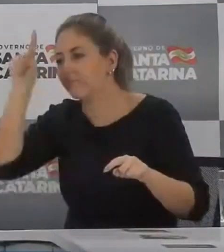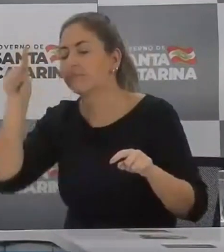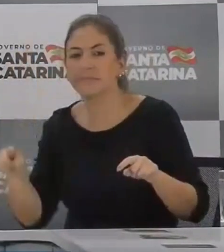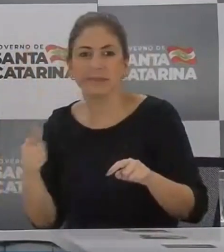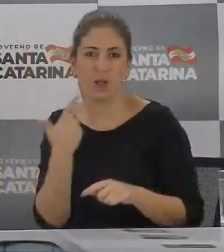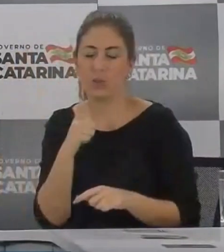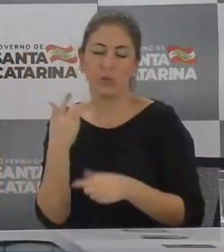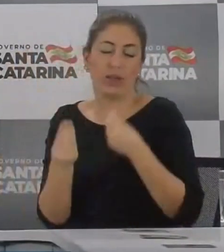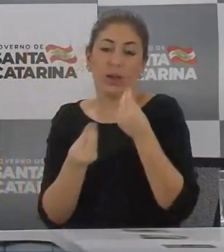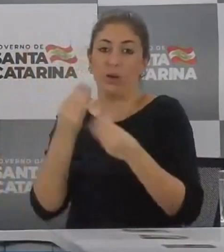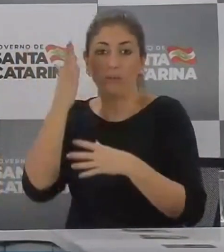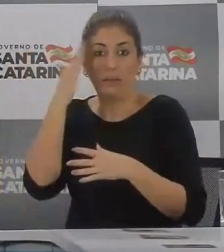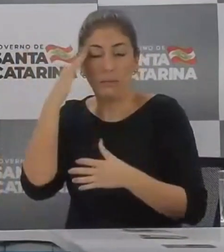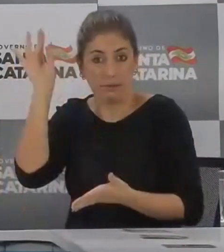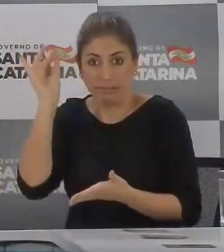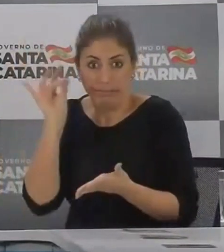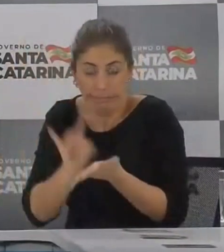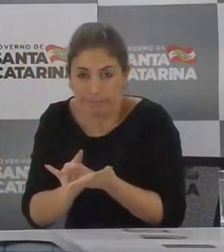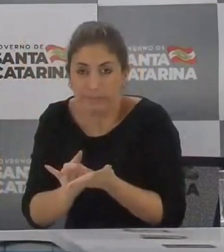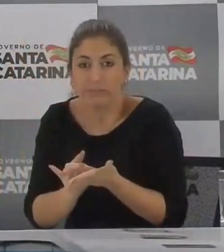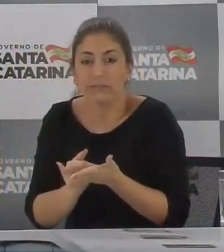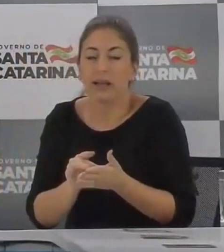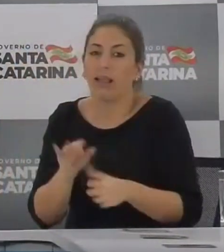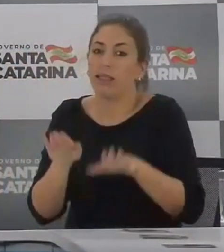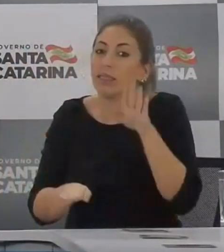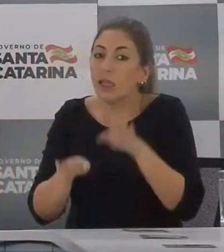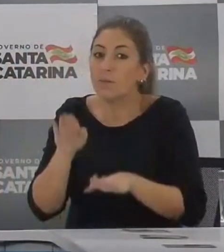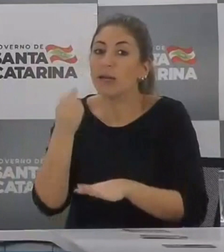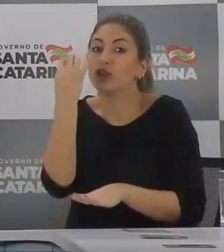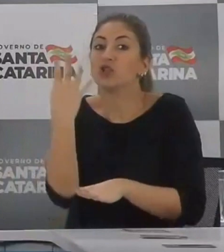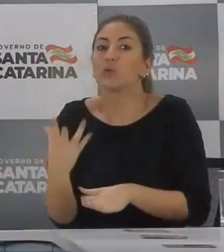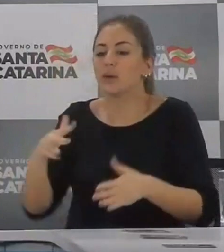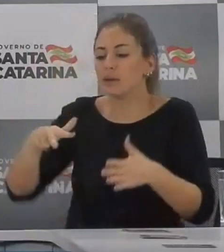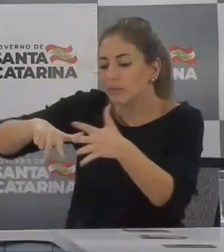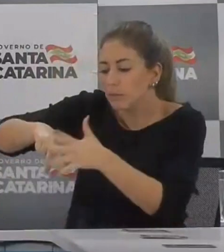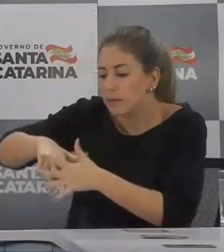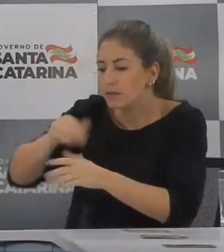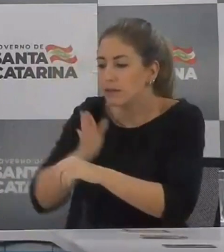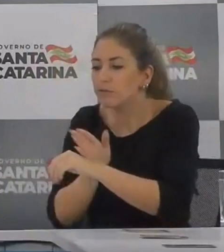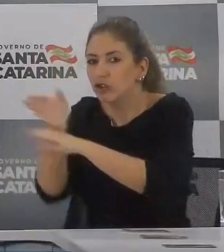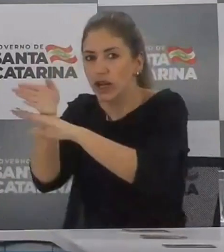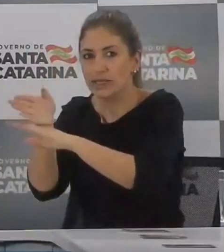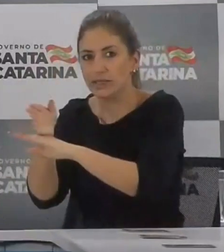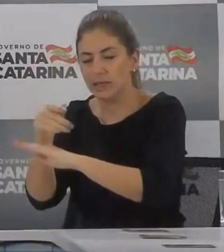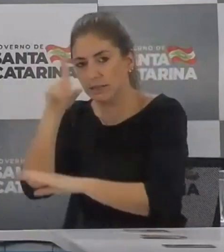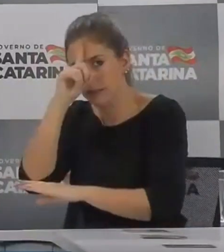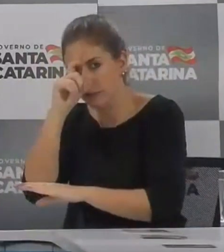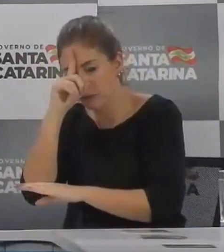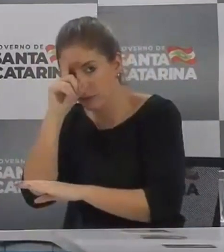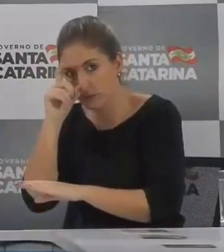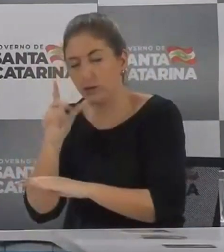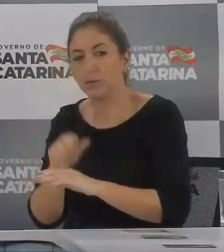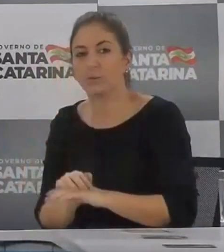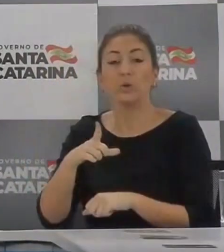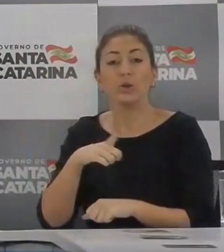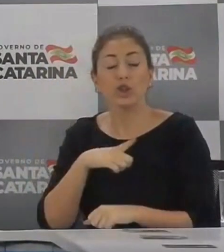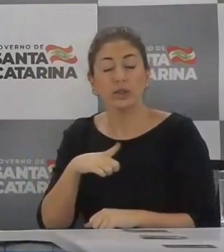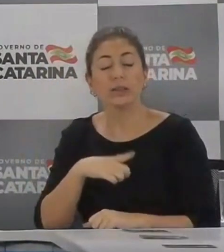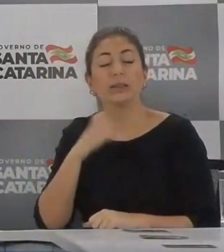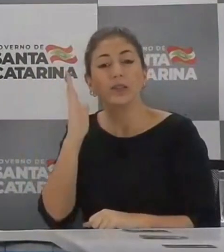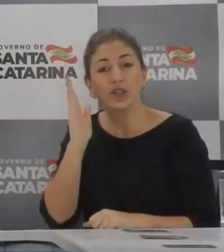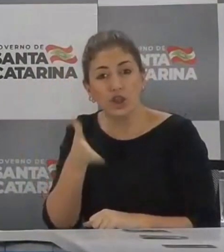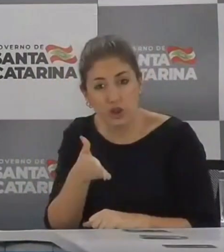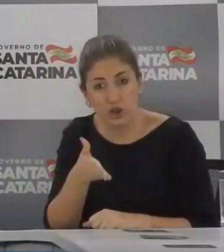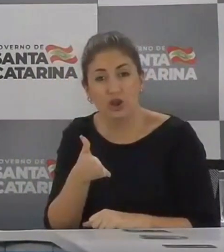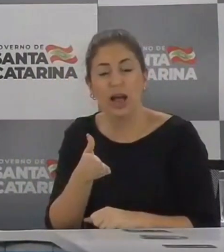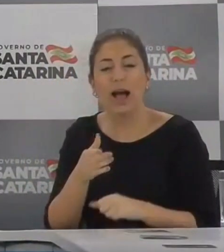instante, dependendo justamente da entrada desses pacientes na rede. No momento atual, nós temos seis casos de pacientes que estão em terapia intensiva. Nós